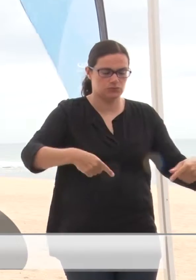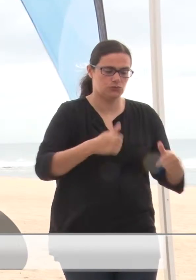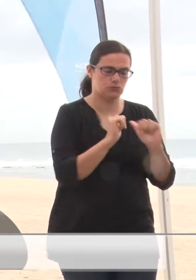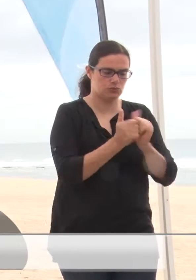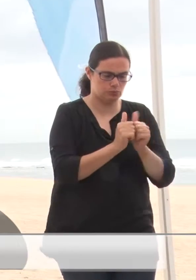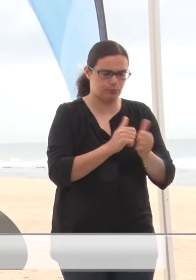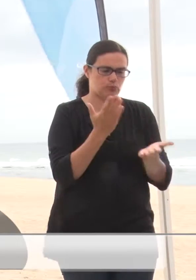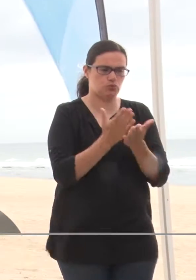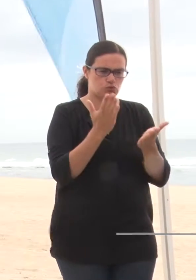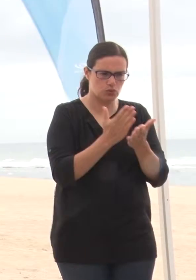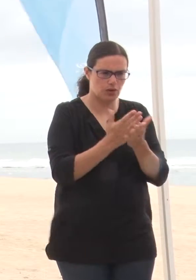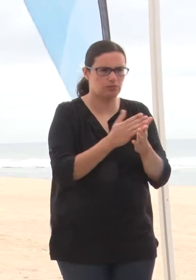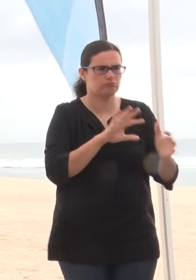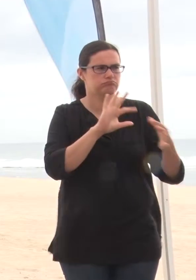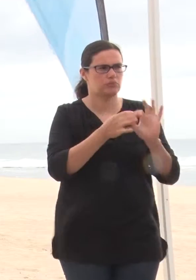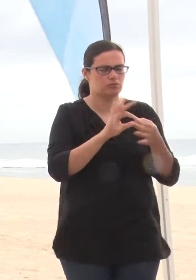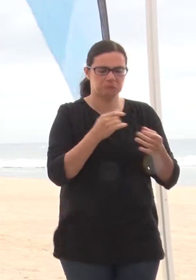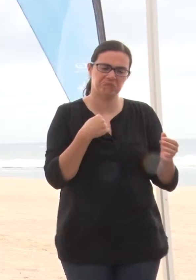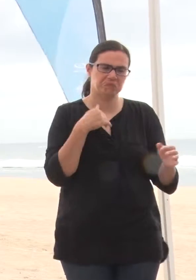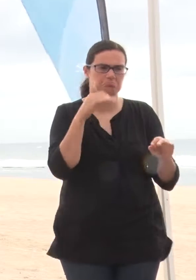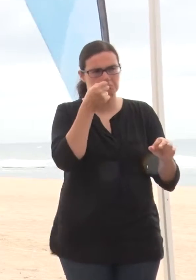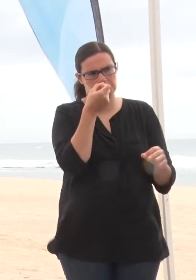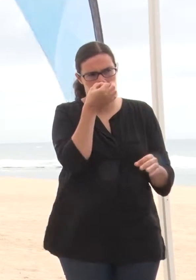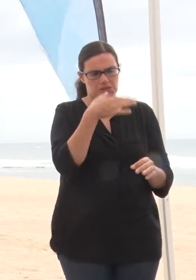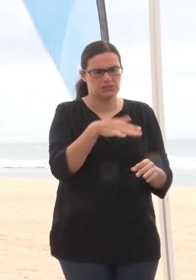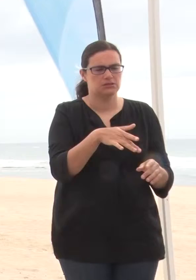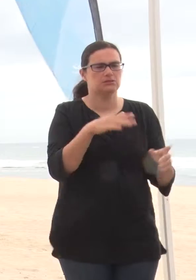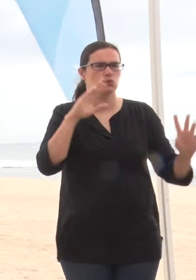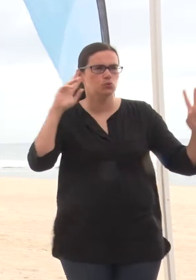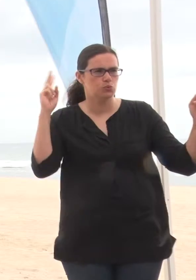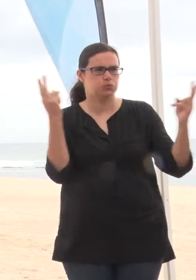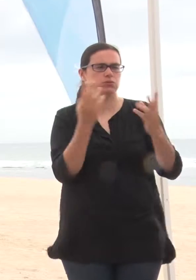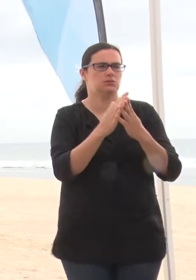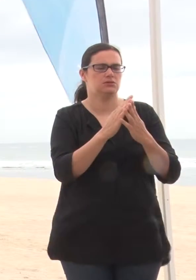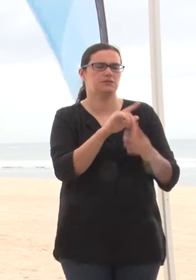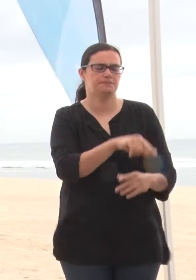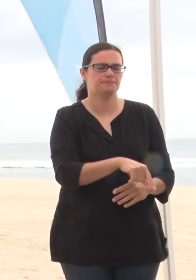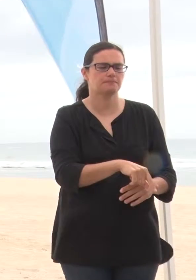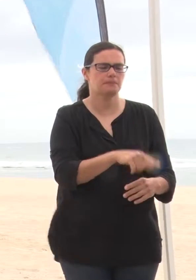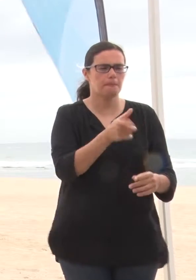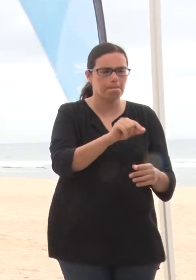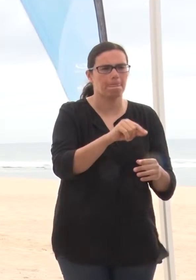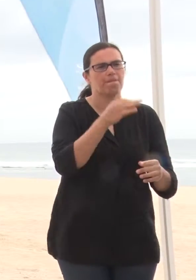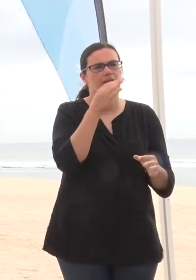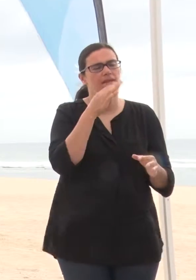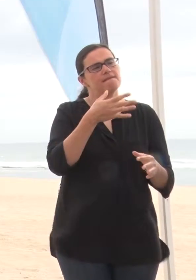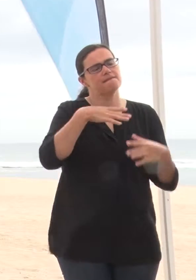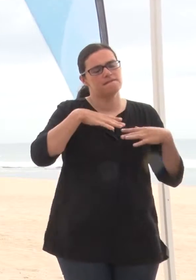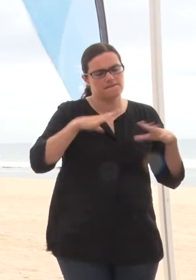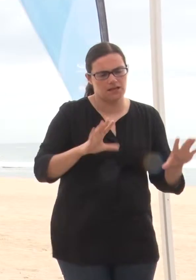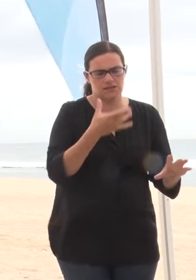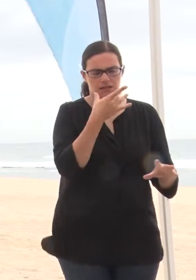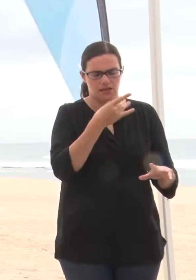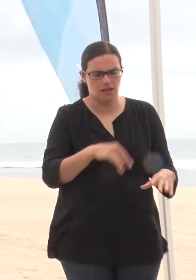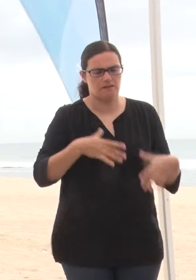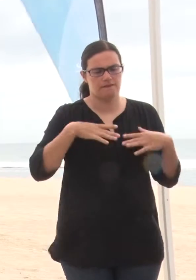lógicas muito idênticas, em lógicas universalistas, permitindo que as férias de Natal, as férias da